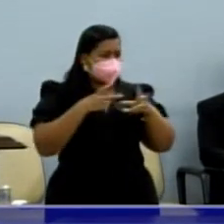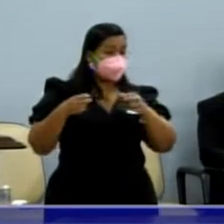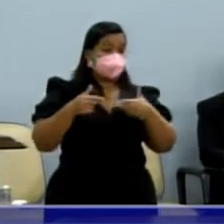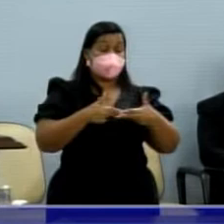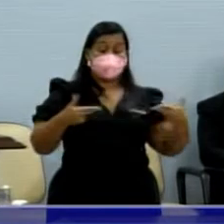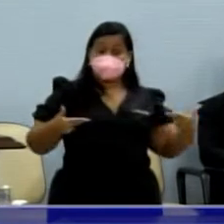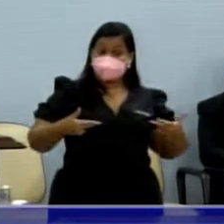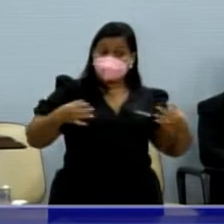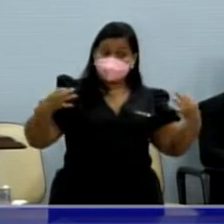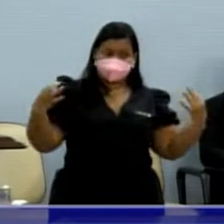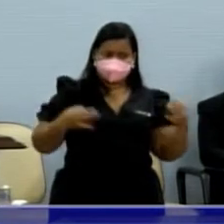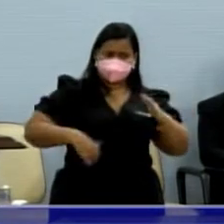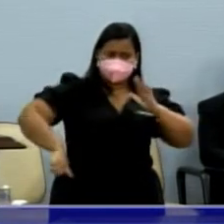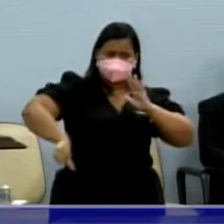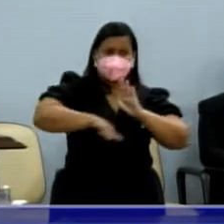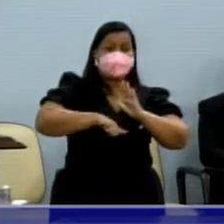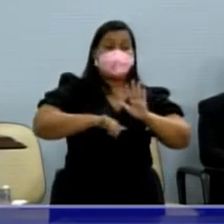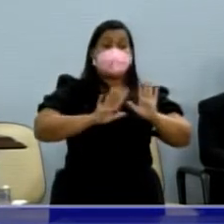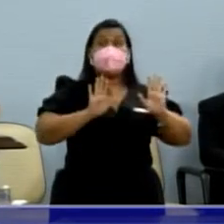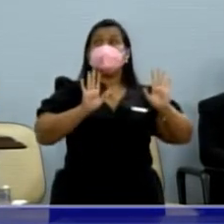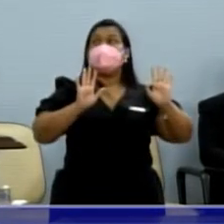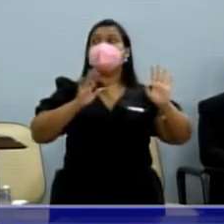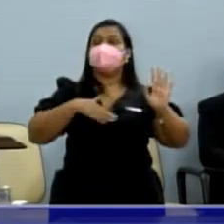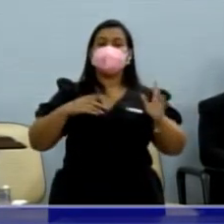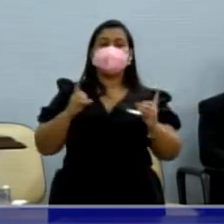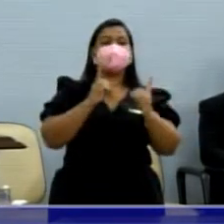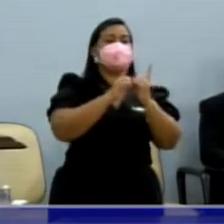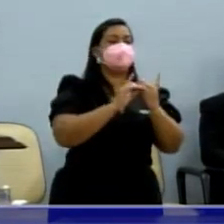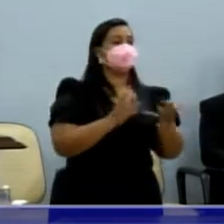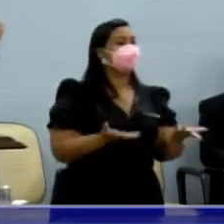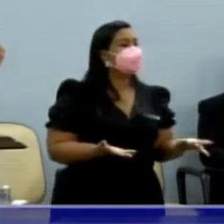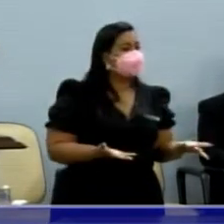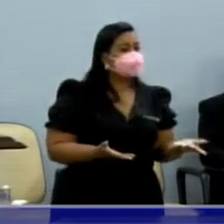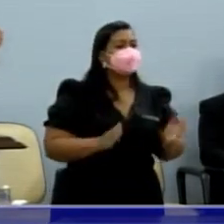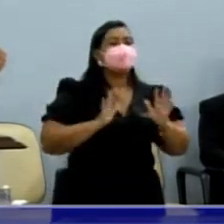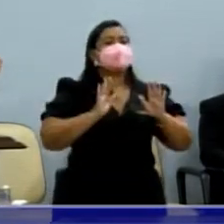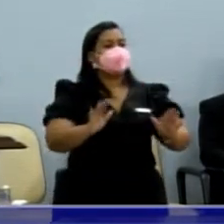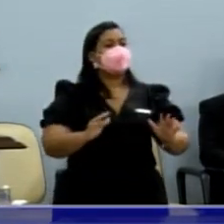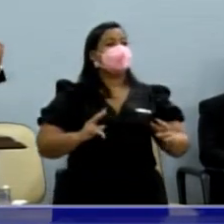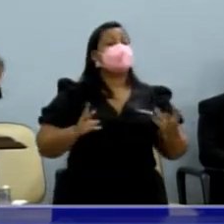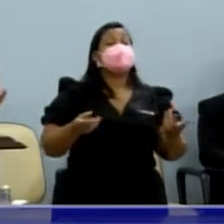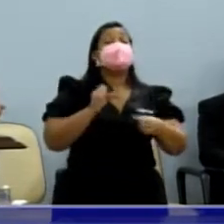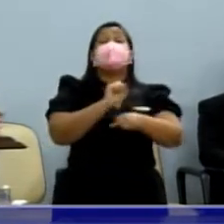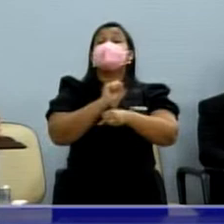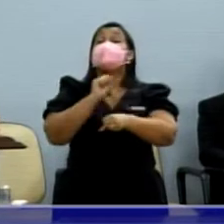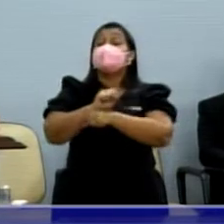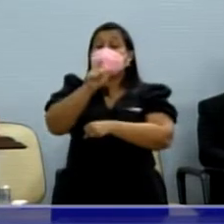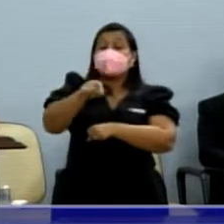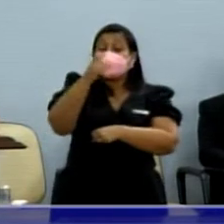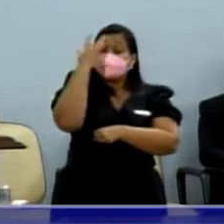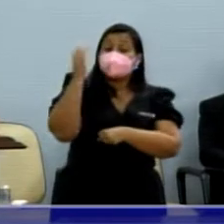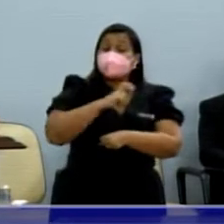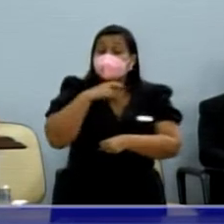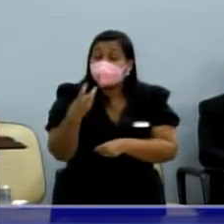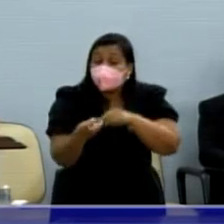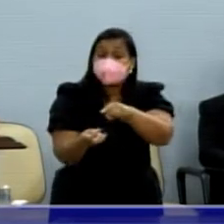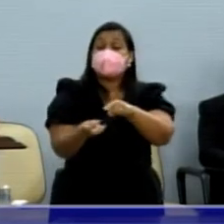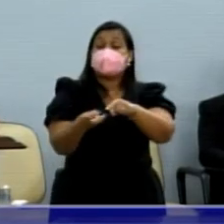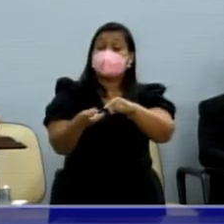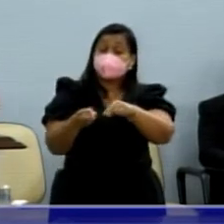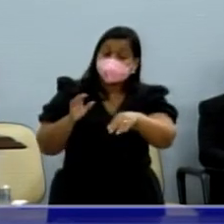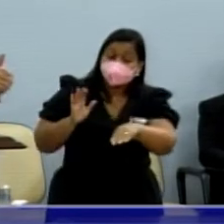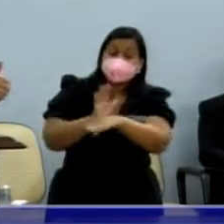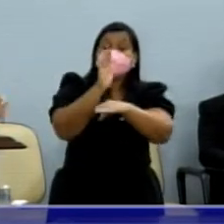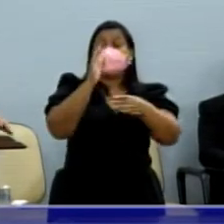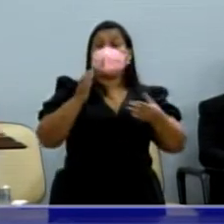aí, opa, vamos atender. Mas até quando que a gente tem que esperar alguém perder a vida para que aquele local